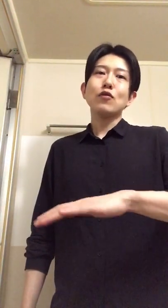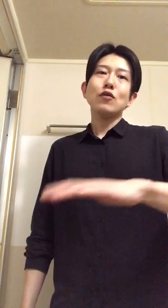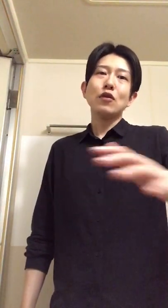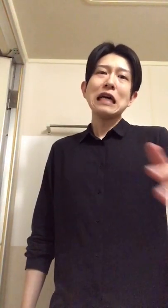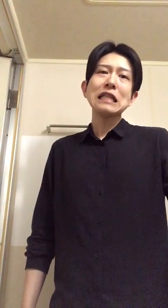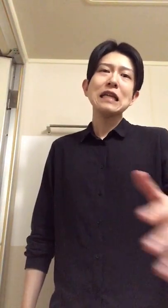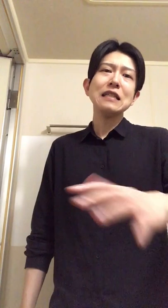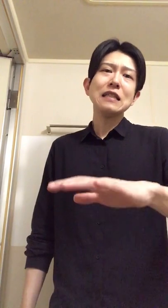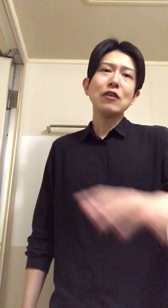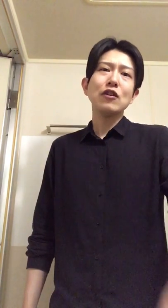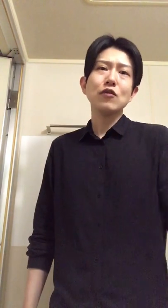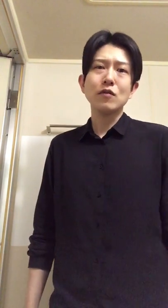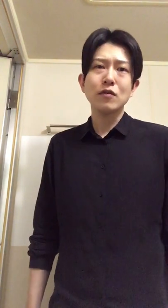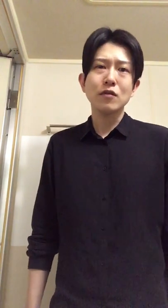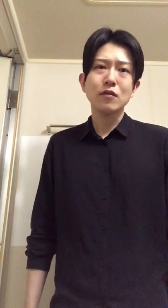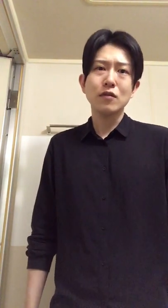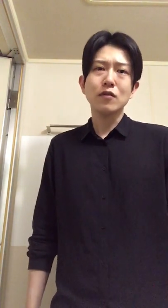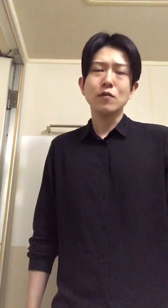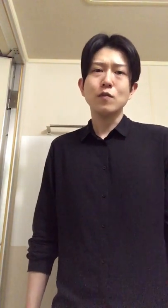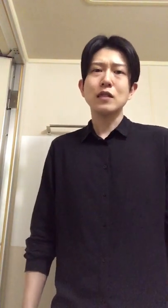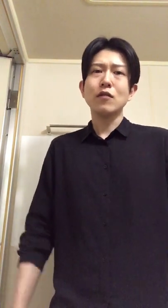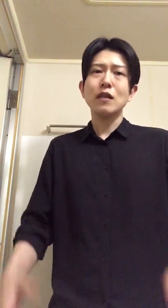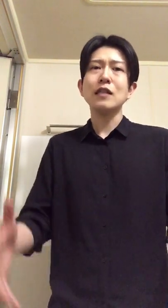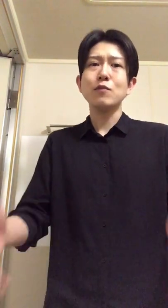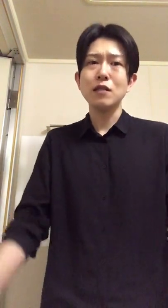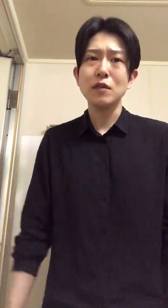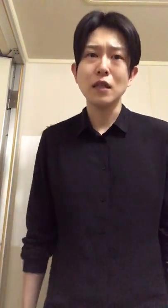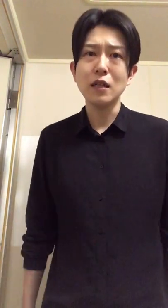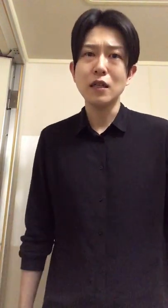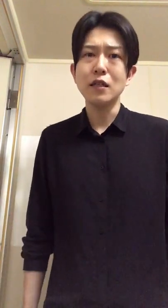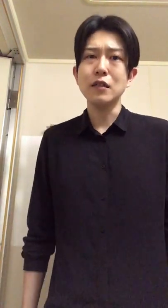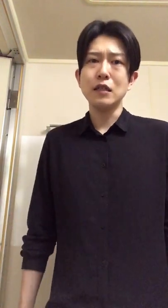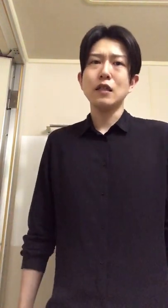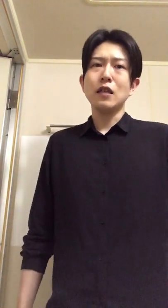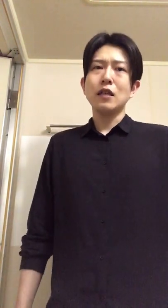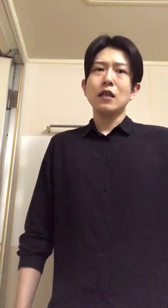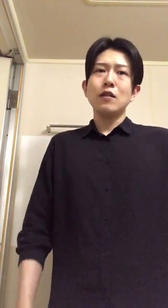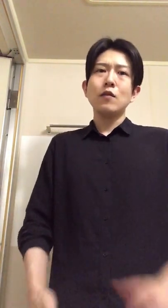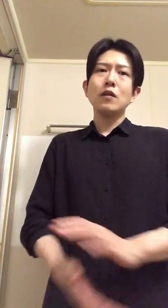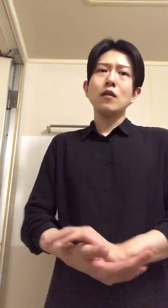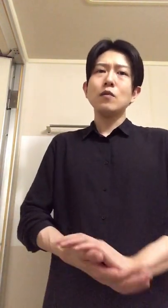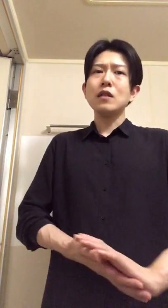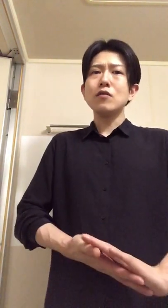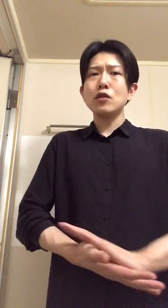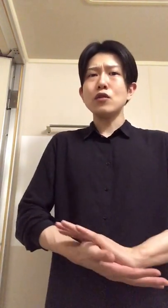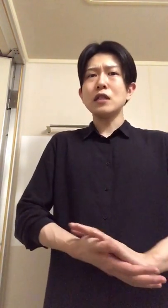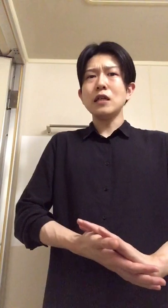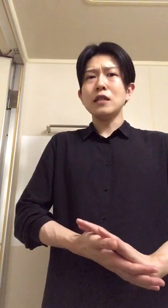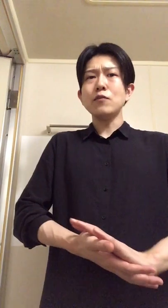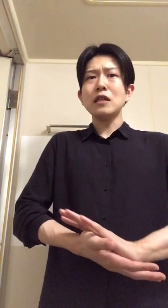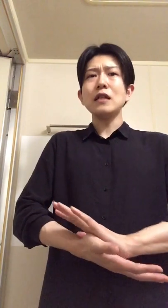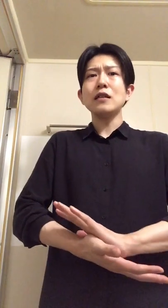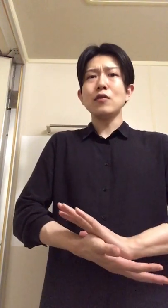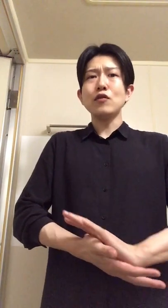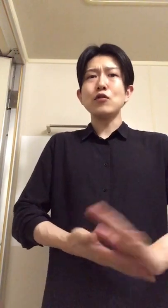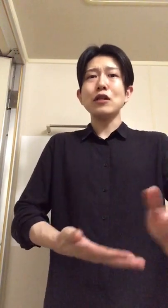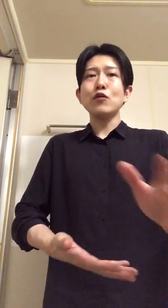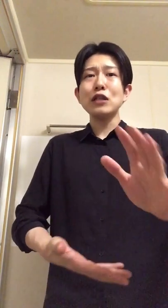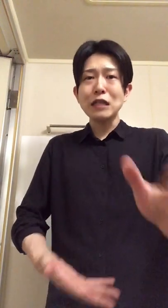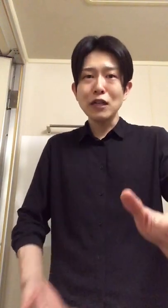こう簡単に言った方がいいと思ううん皆さんお願いしますみたいなうんだからみんなの一人じゃねえなんもできないんだよ俺は